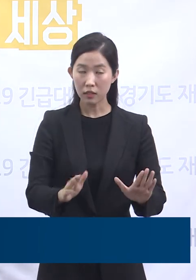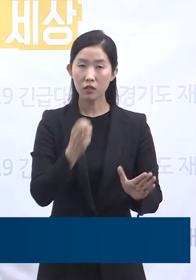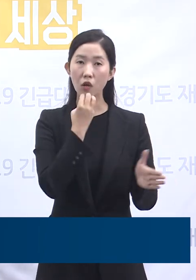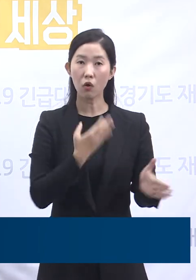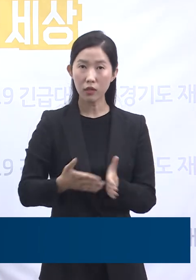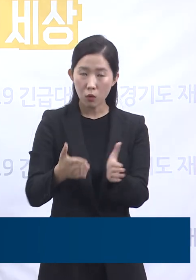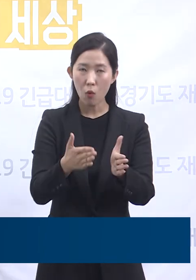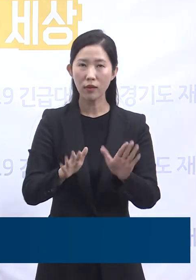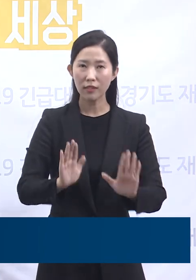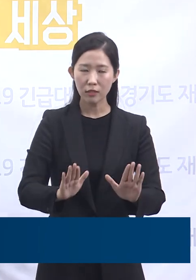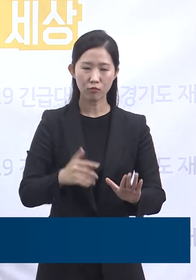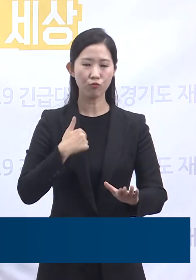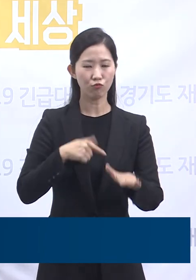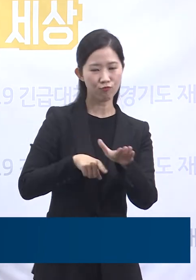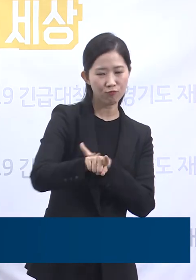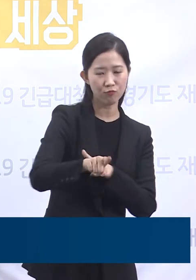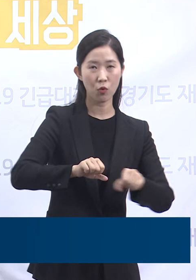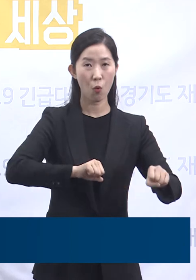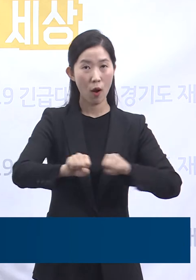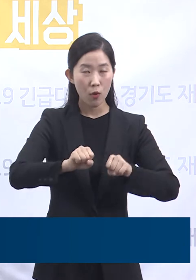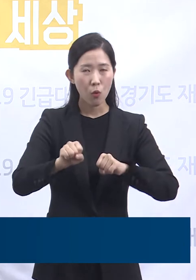좋은 결과이며 감사드립니다.